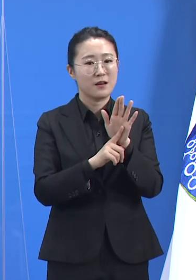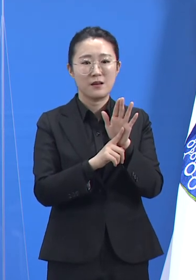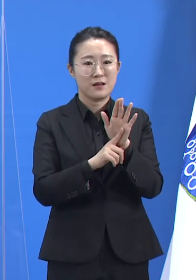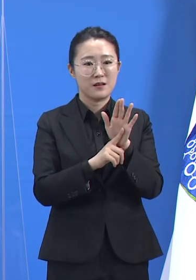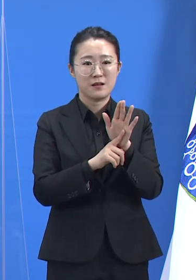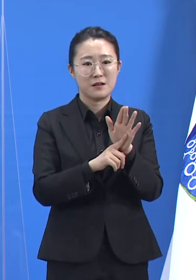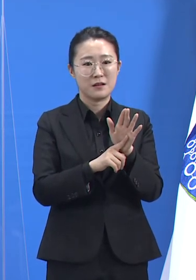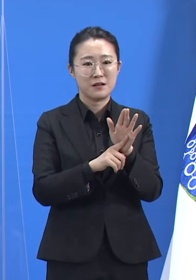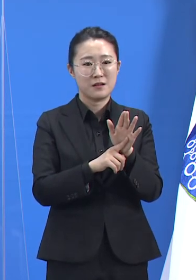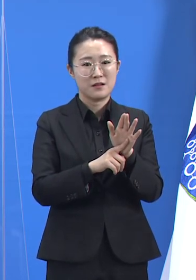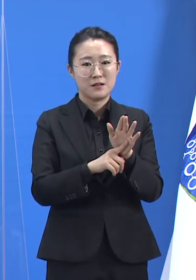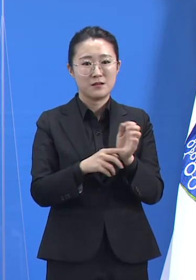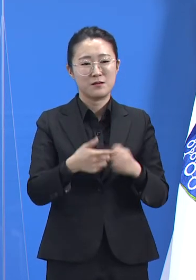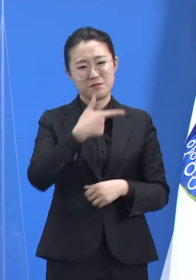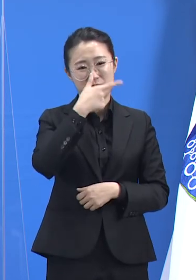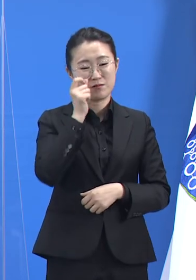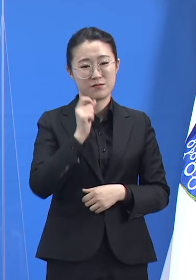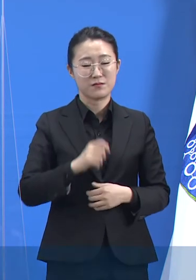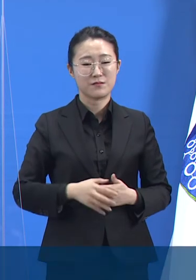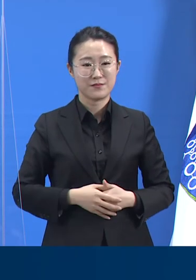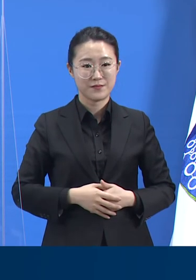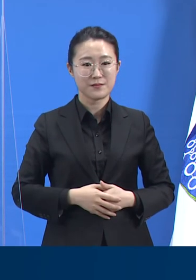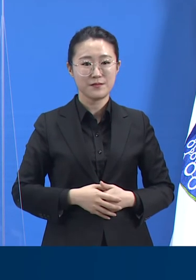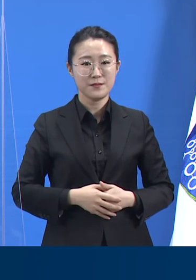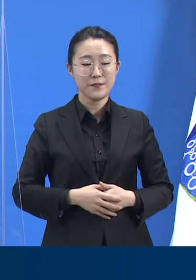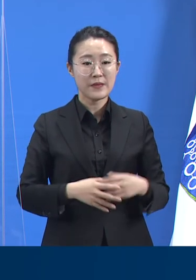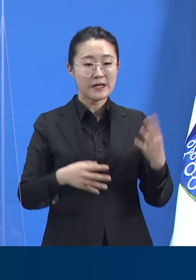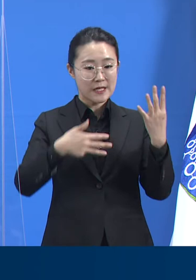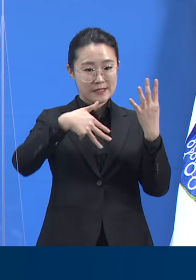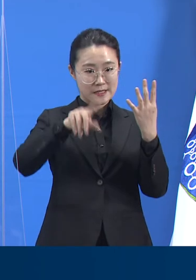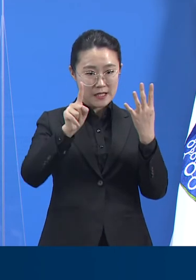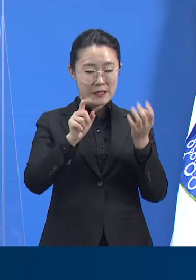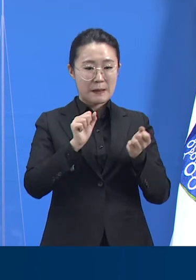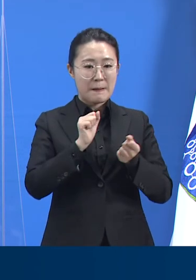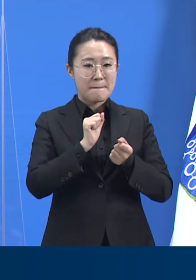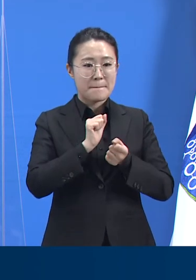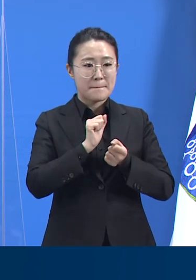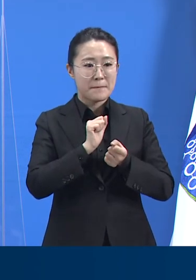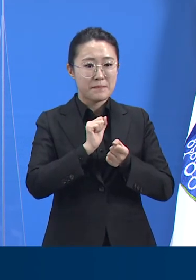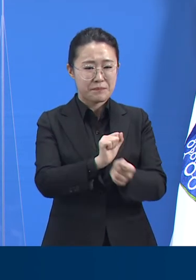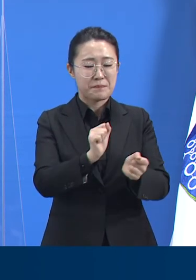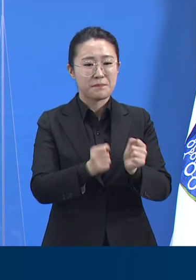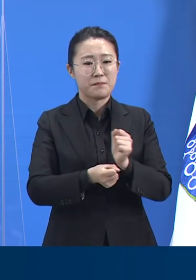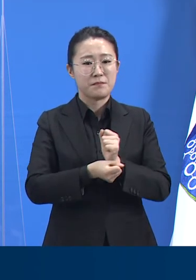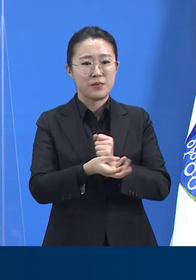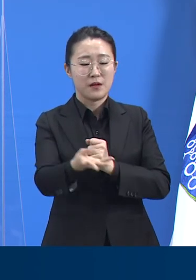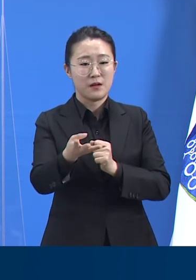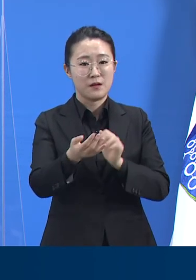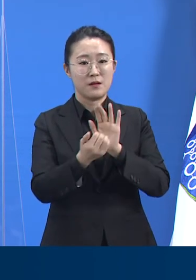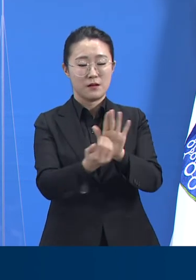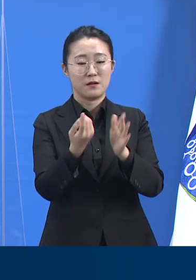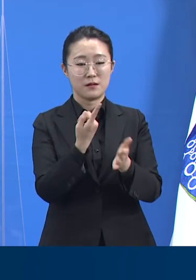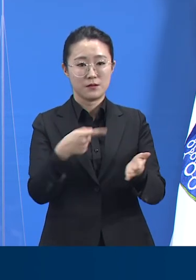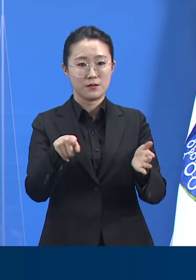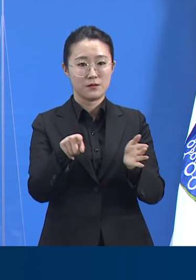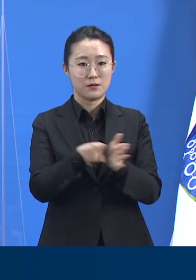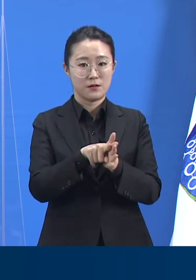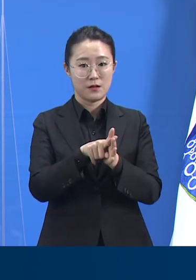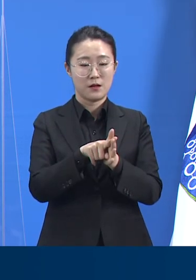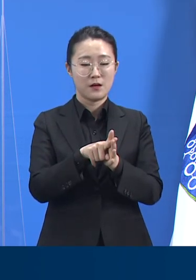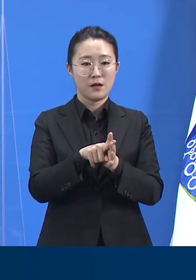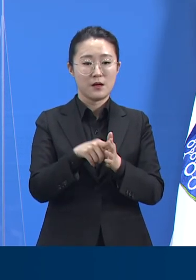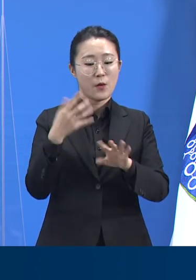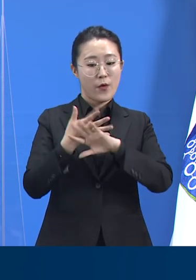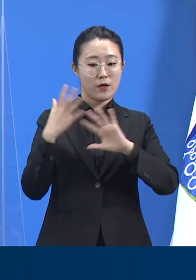있습니다. 4차 유행 확산을 막아내기 위해서 외국인 노동자가 일하는 사업장 중심으로